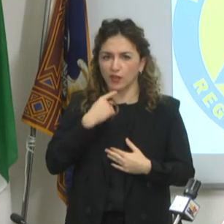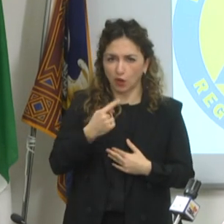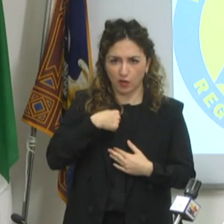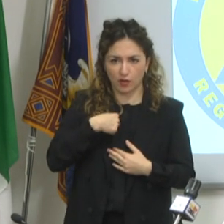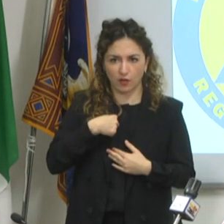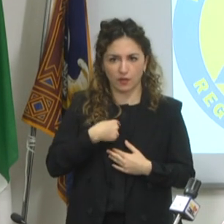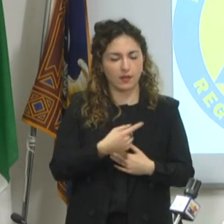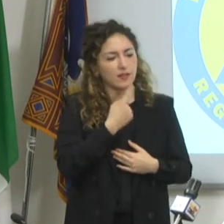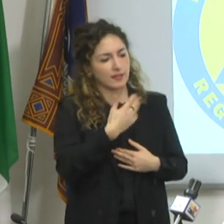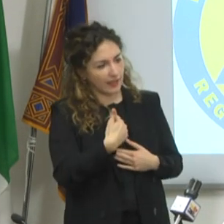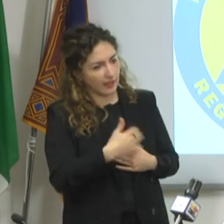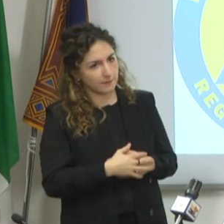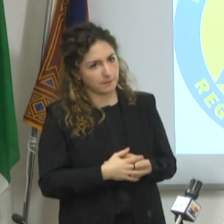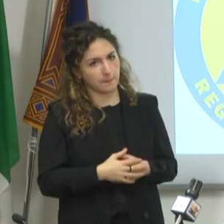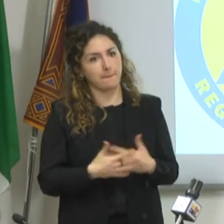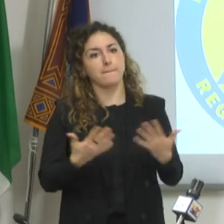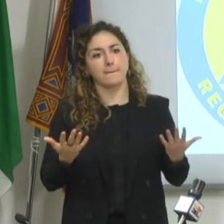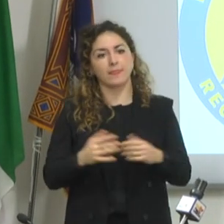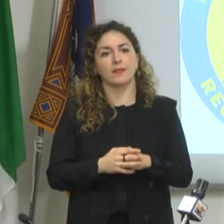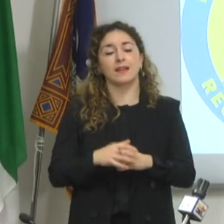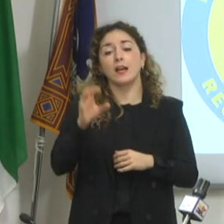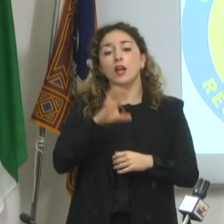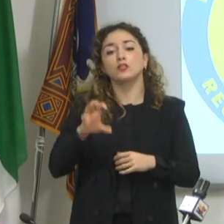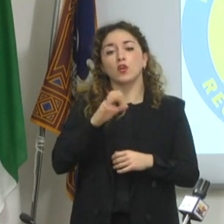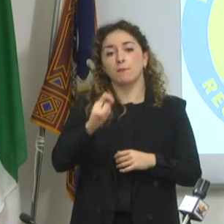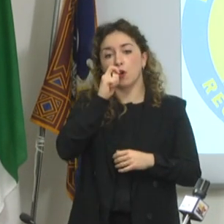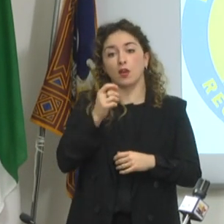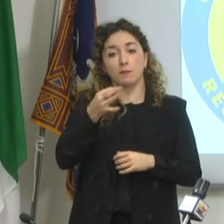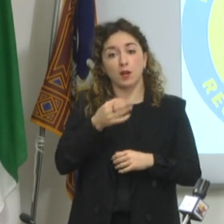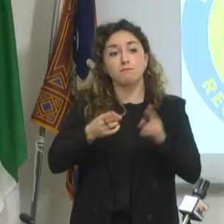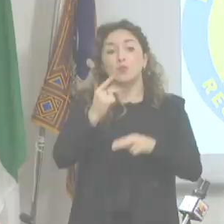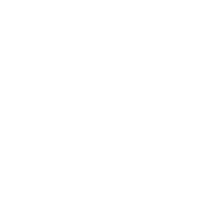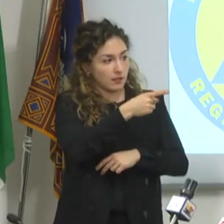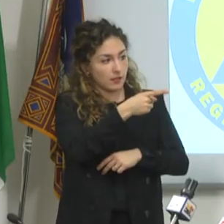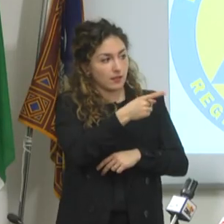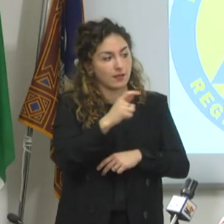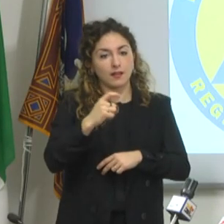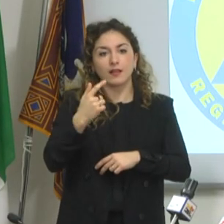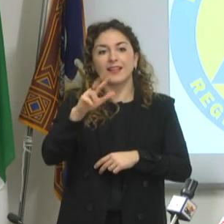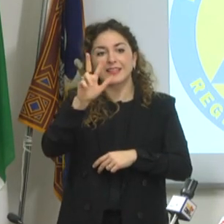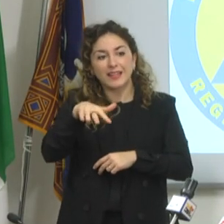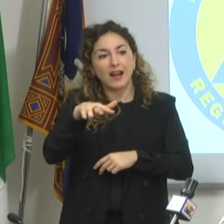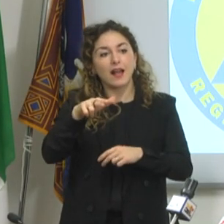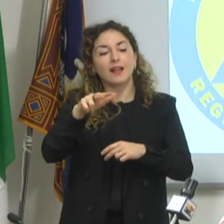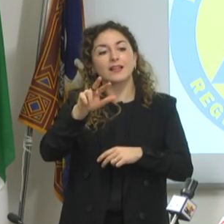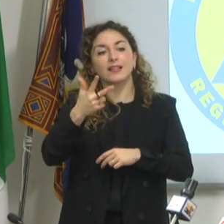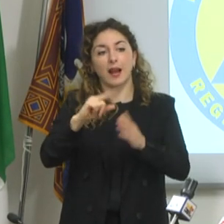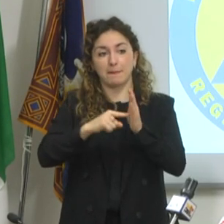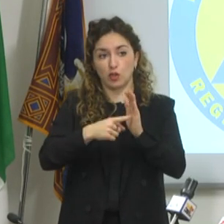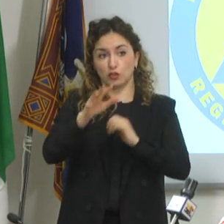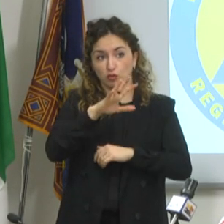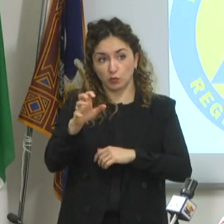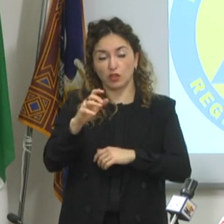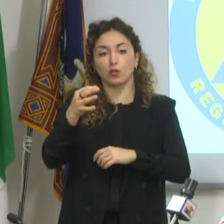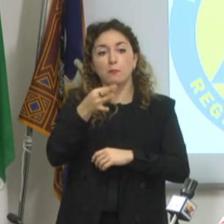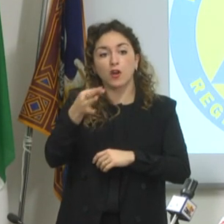La regione italiana che fa più tamponi molecolari è il Veneto. 3 milioni e 500 mila tamponi